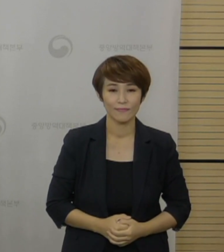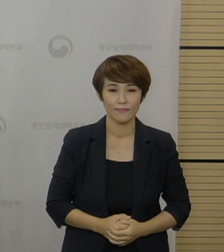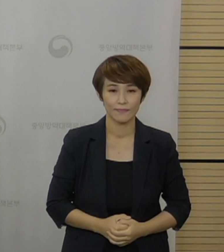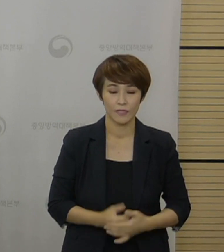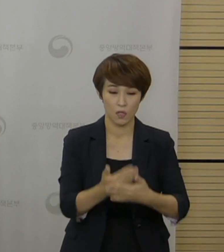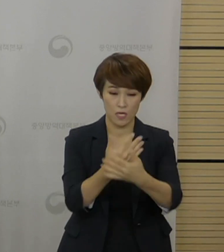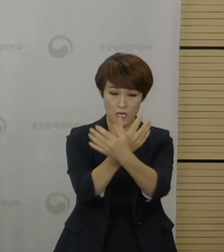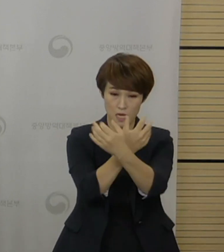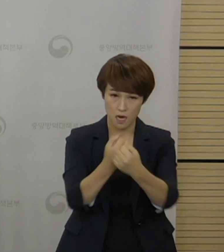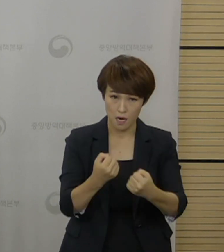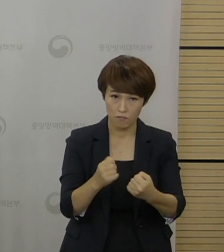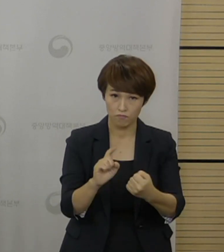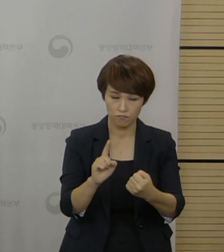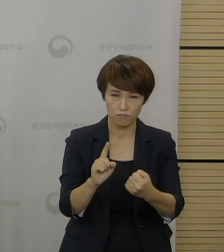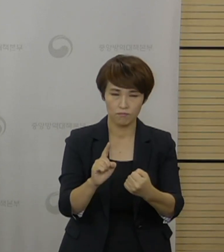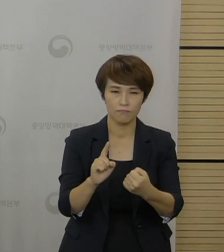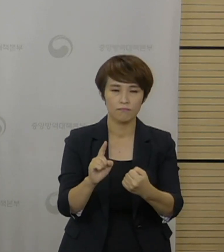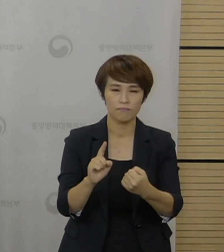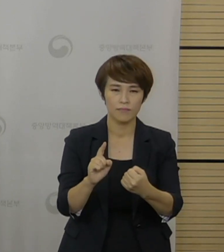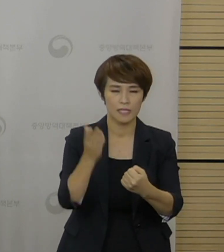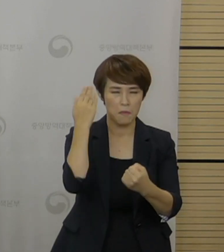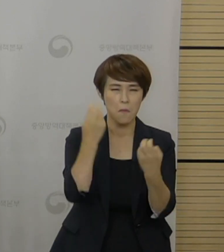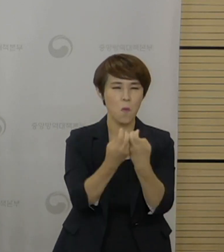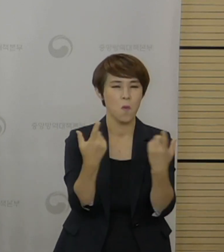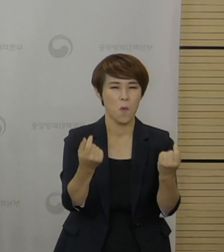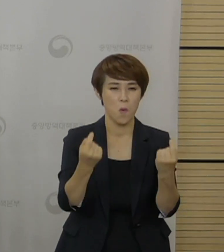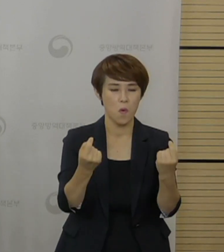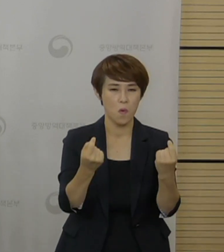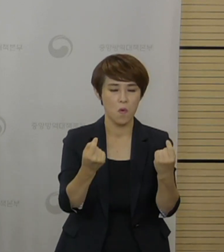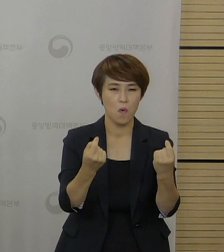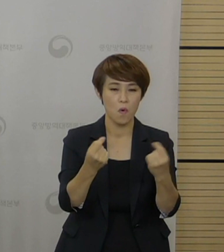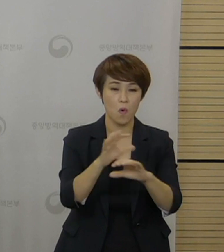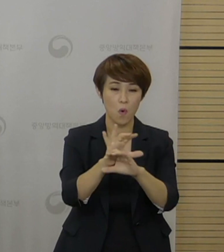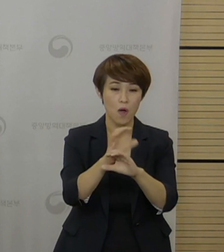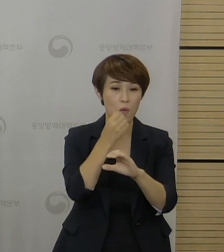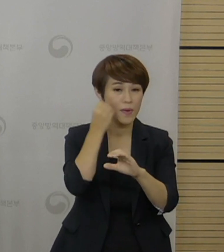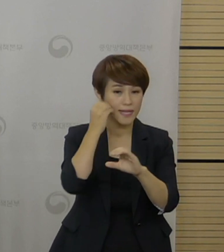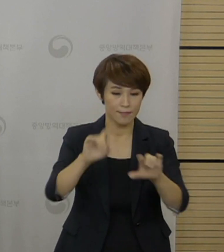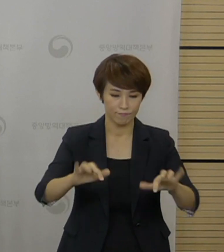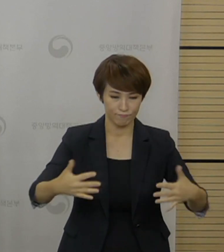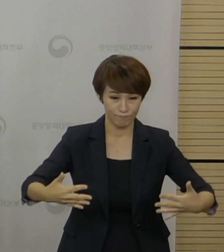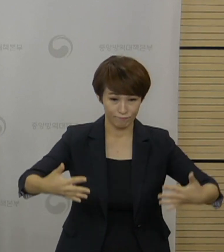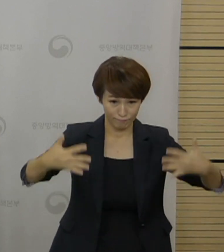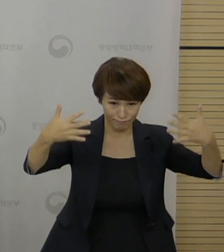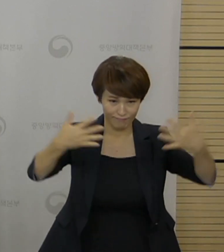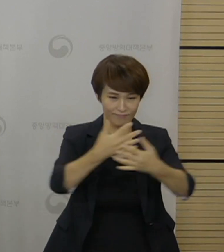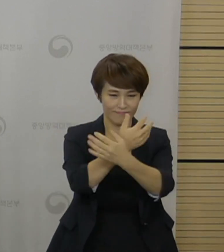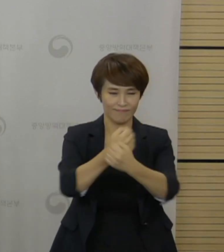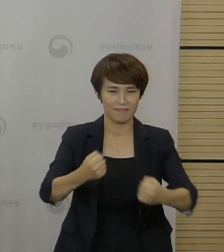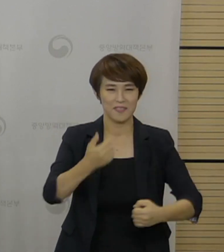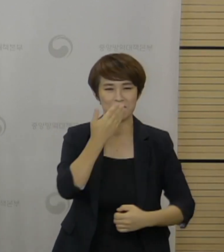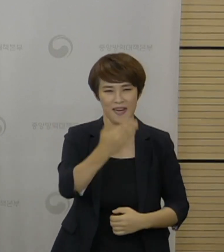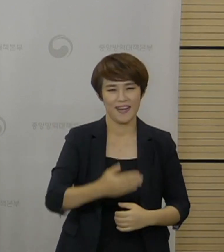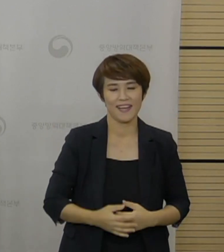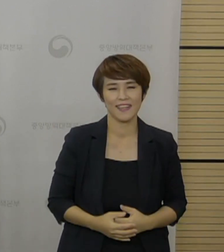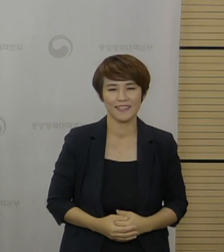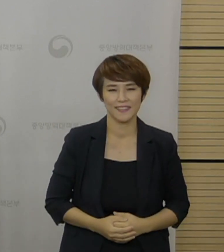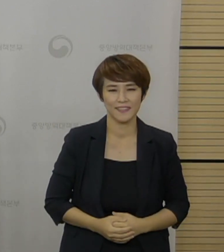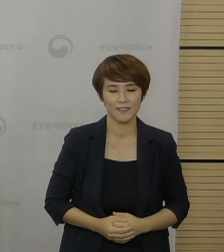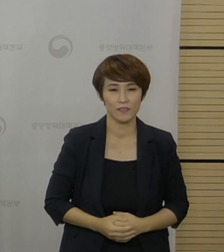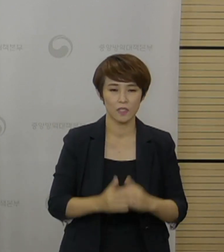사전예약은 지난번과 동일하게 코로나19 예방접종 사전예약 누리집을 통해서 진행될 예정이고